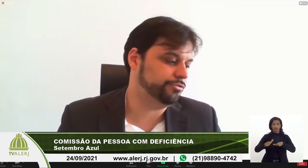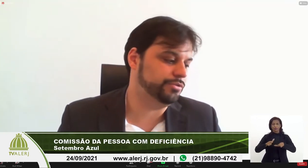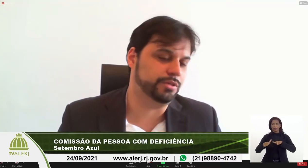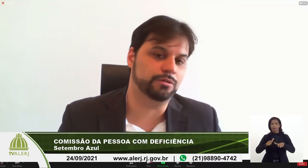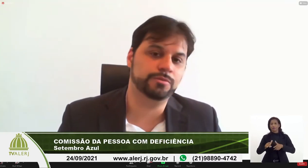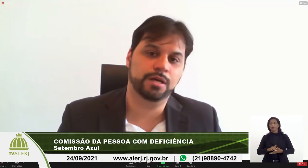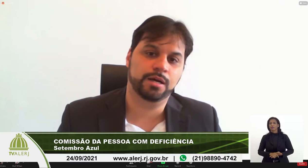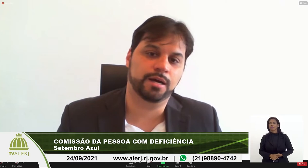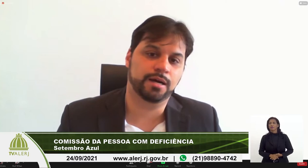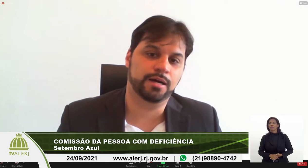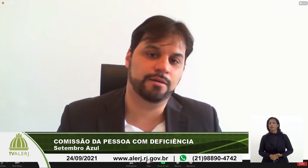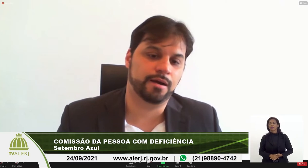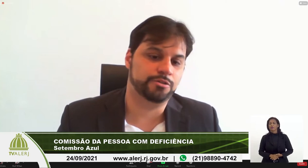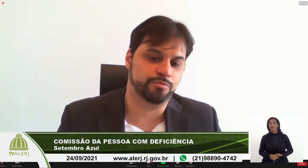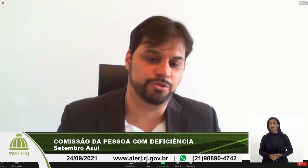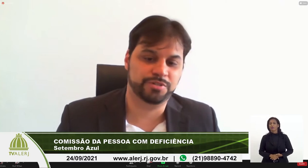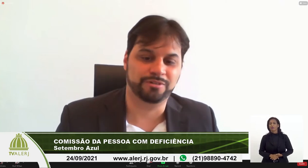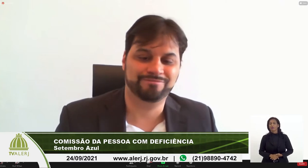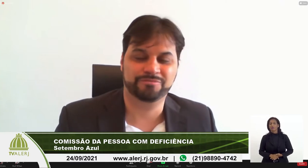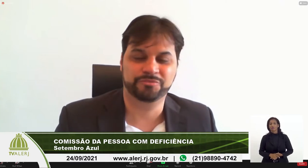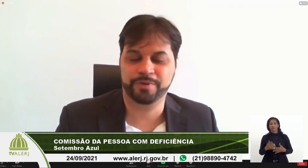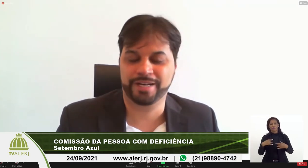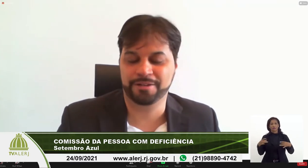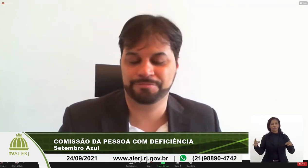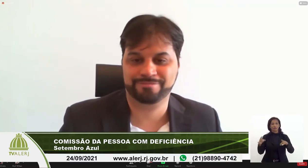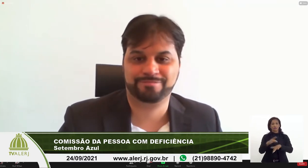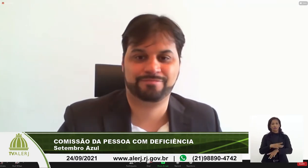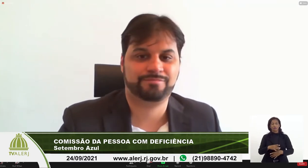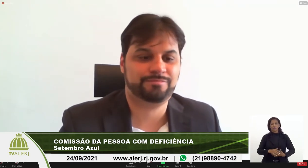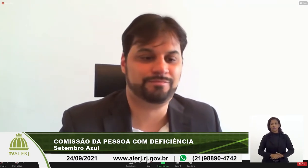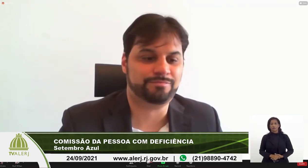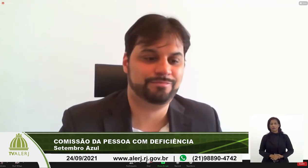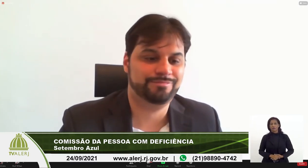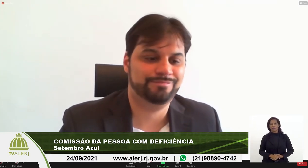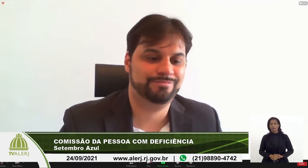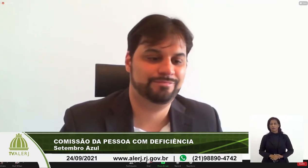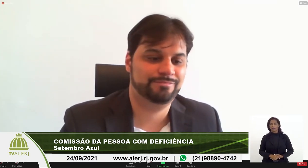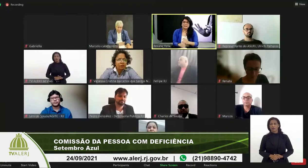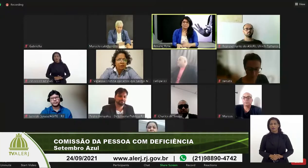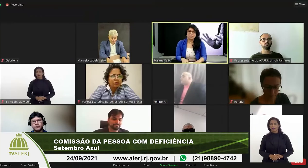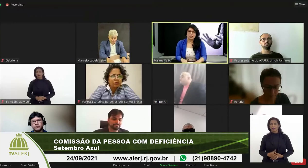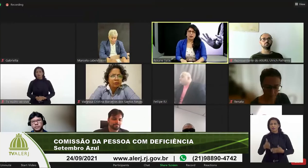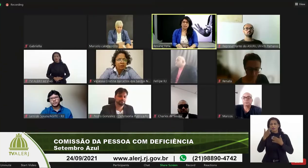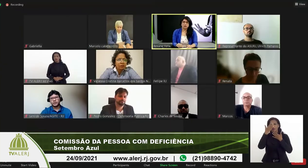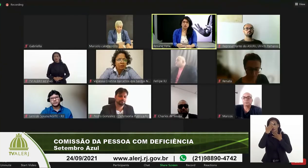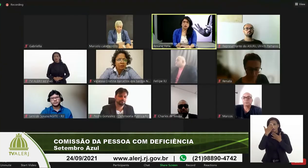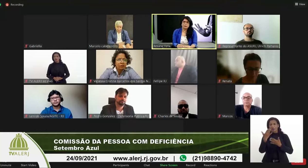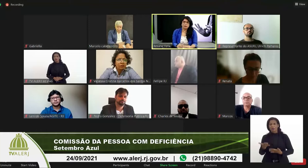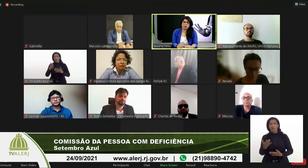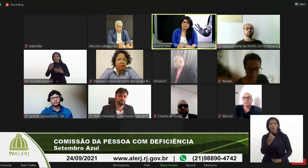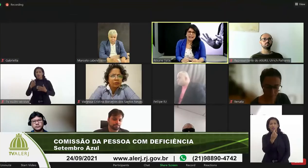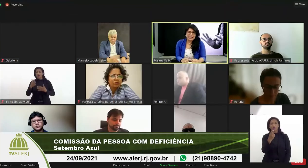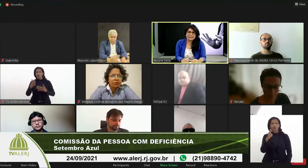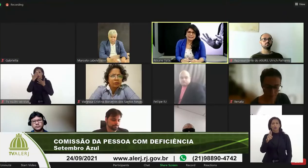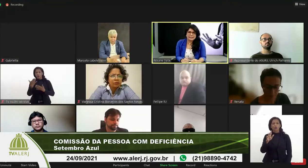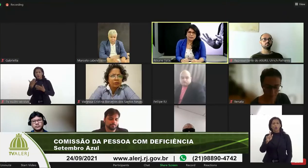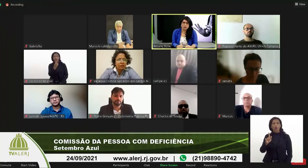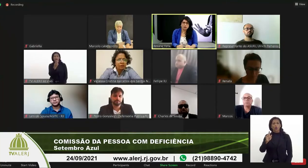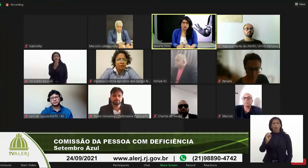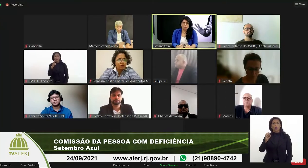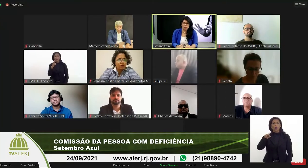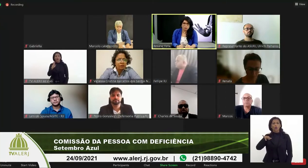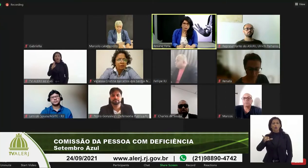a instituição à disposição muito obrigado obrigada ao querido doutor Pedro Gonzales